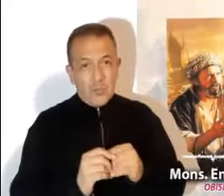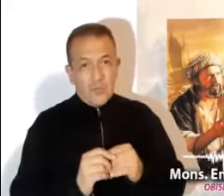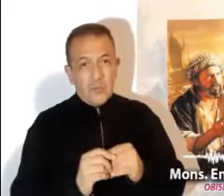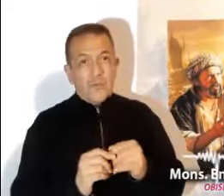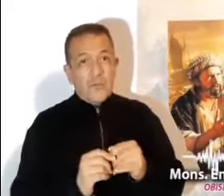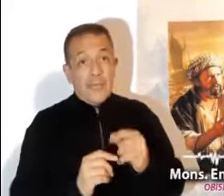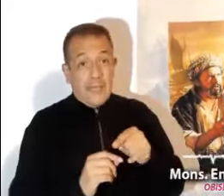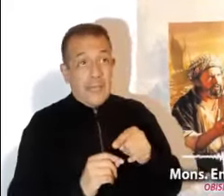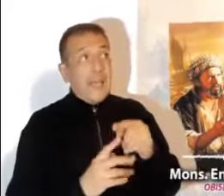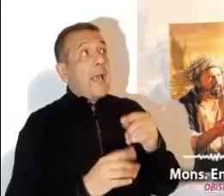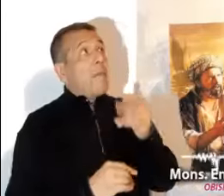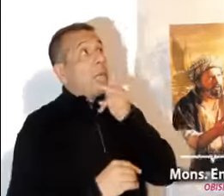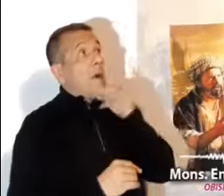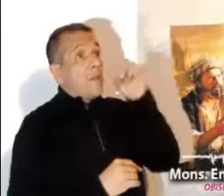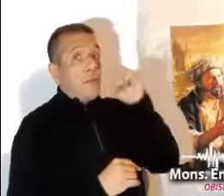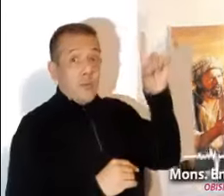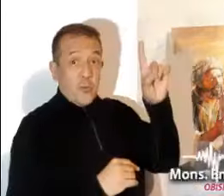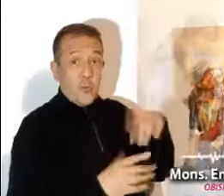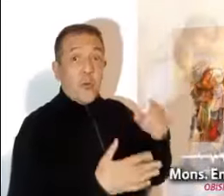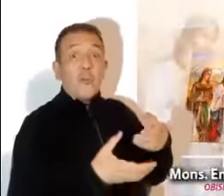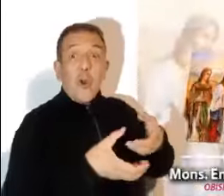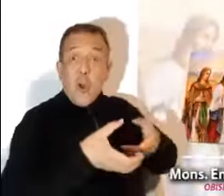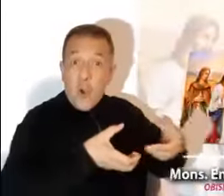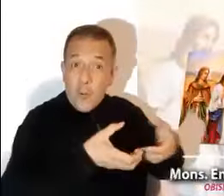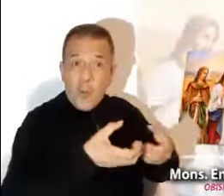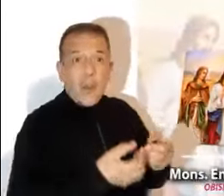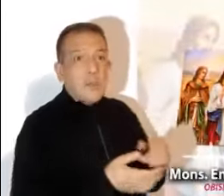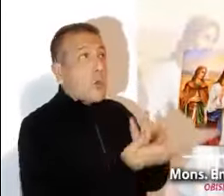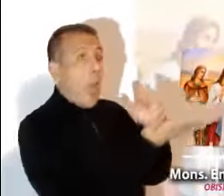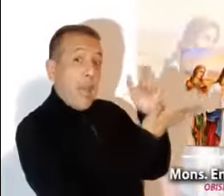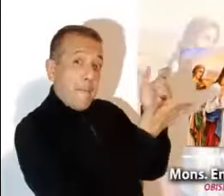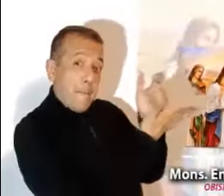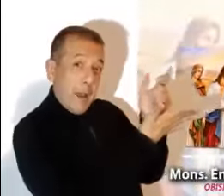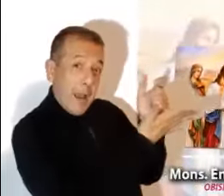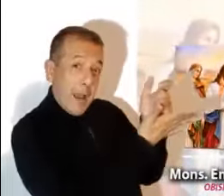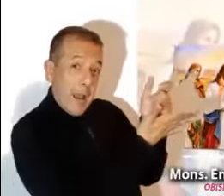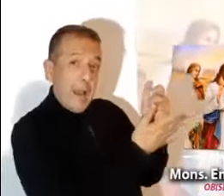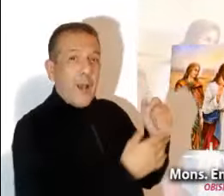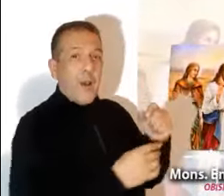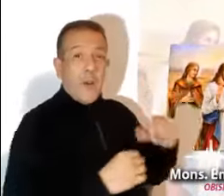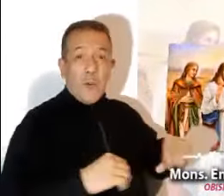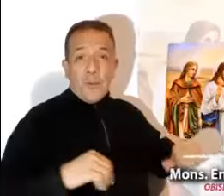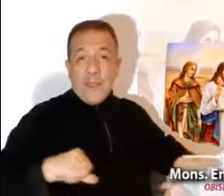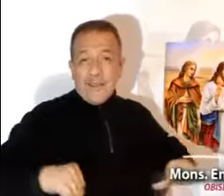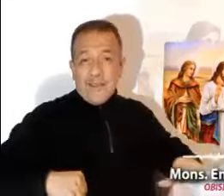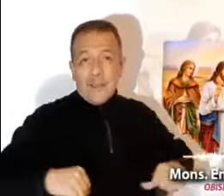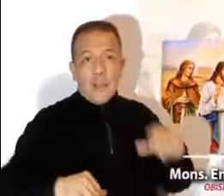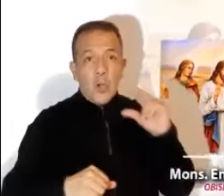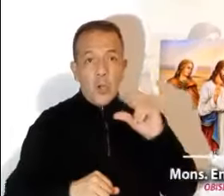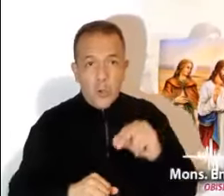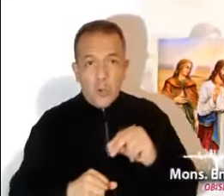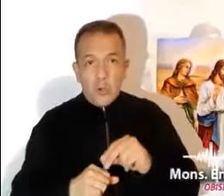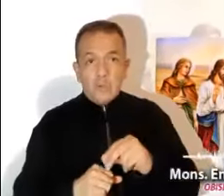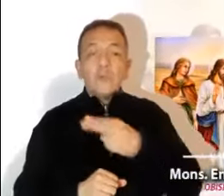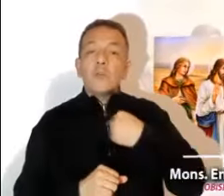de un Dios comercialista que podemos comprar con nuestras obras. Con persecuciones